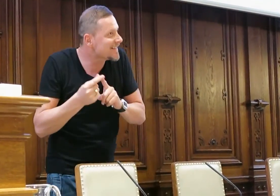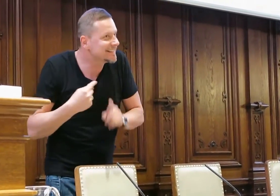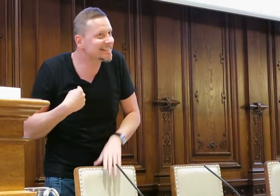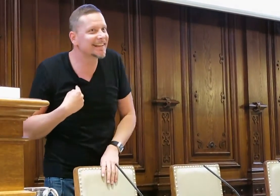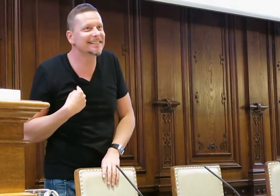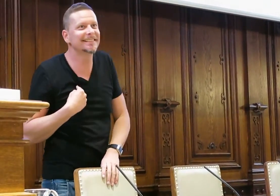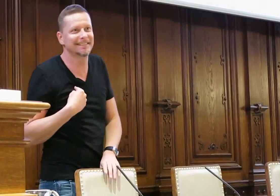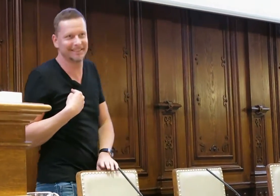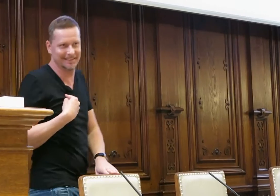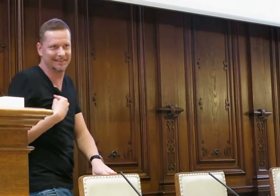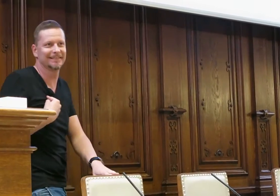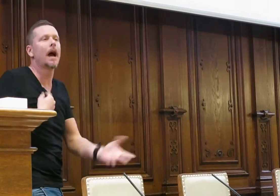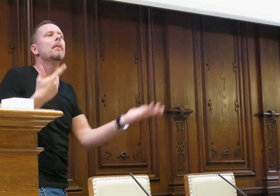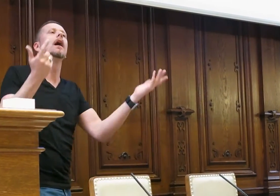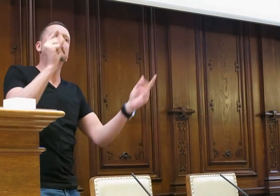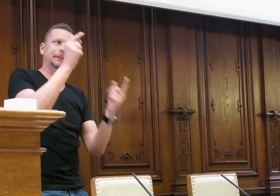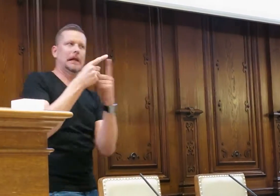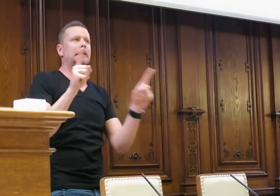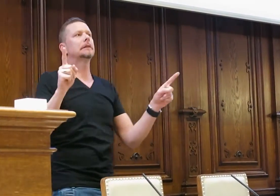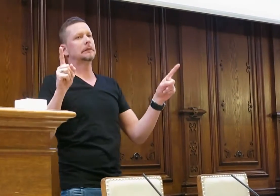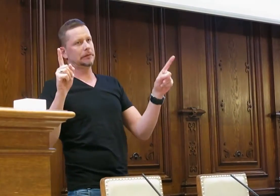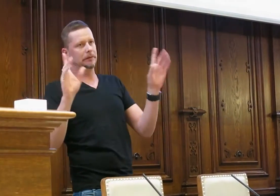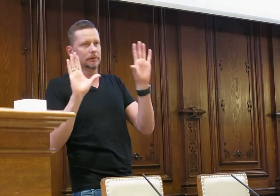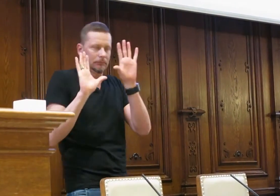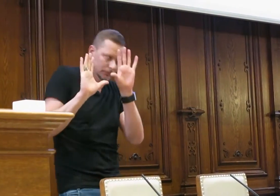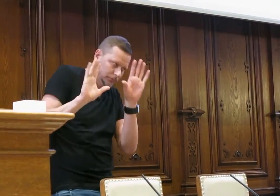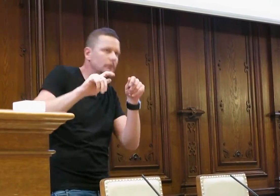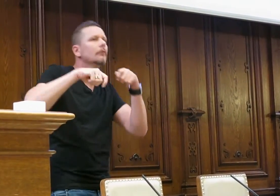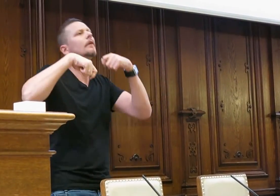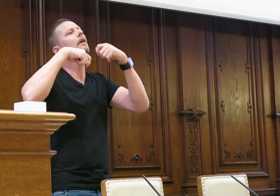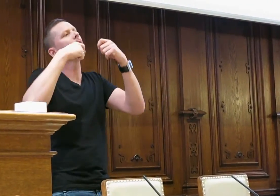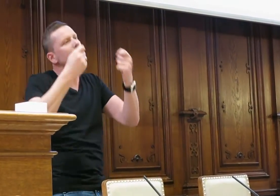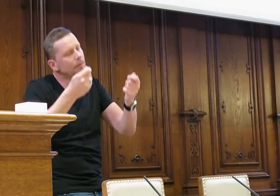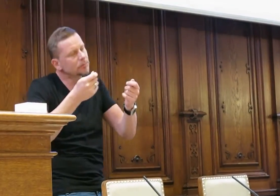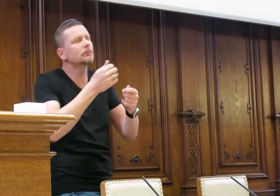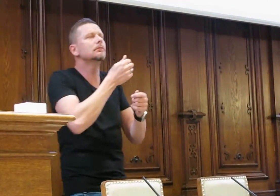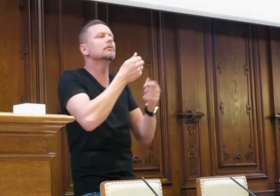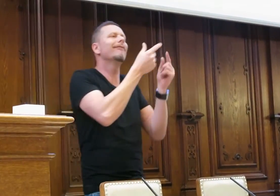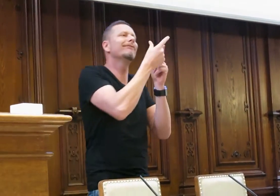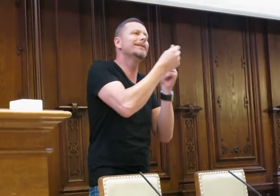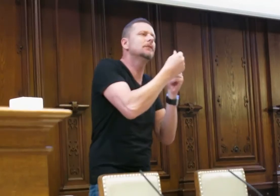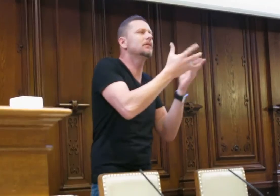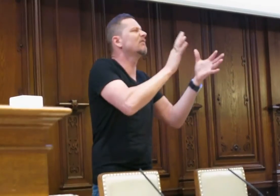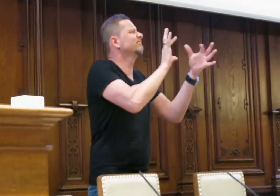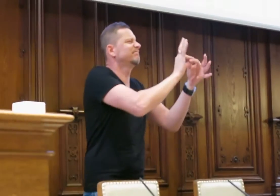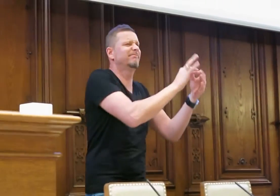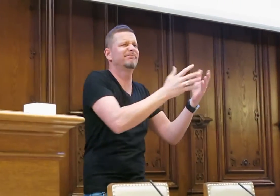Wie gesagt, es gibt auch bei den Gehörlosen spezielle, die es ja gibt, Teil sehr anders geartet sind und anders ausgerichtet sind.